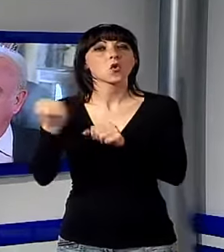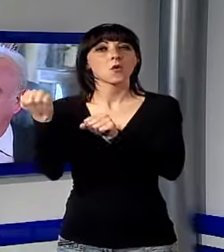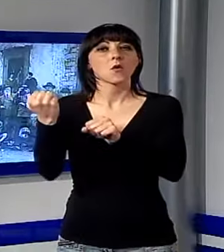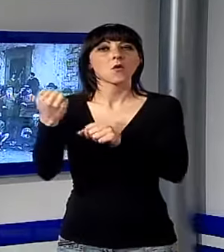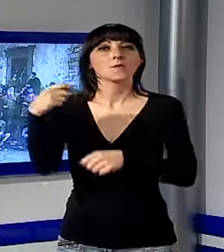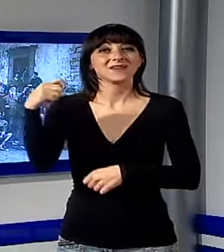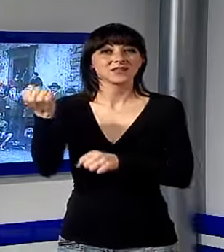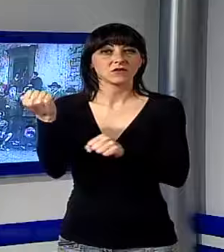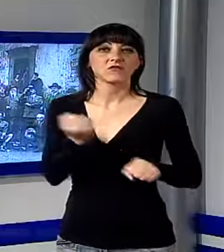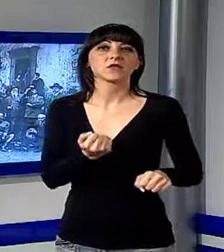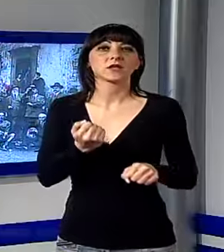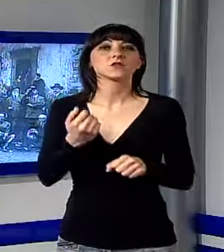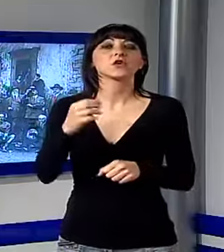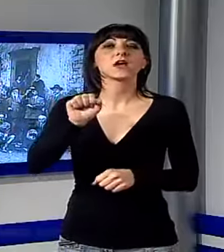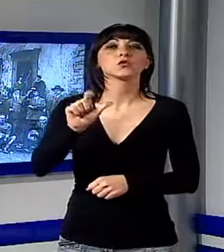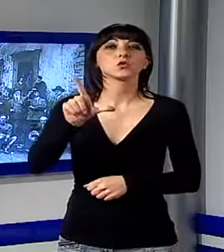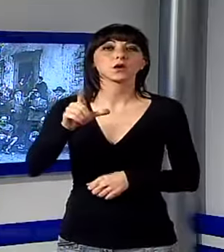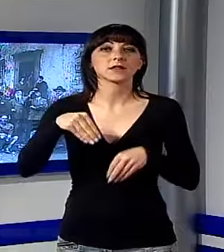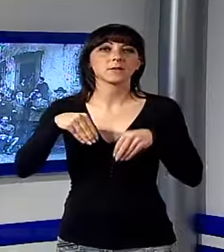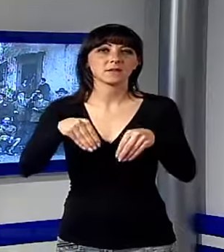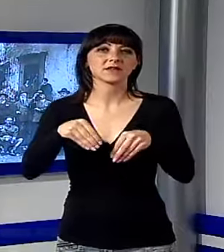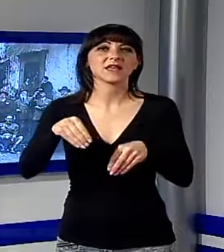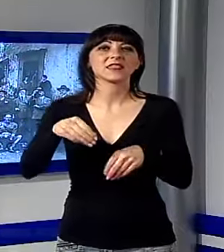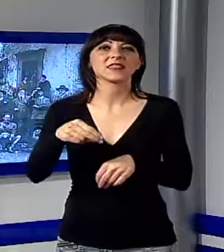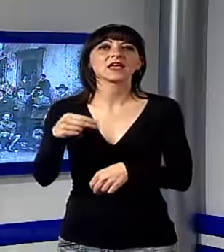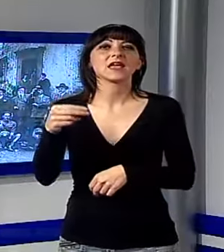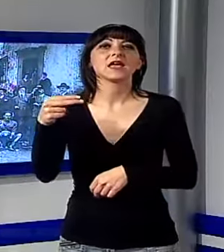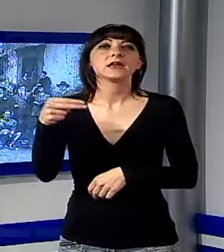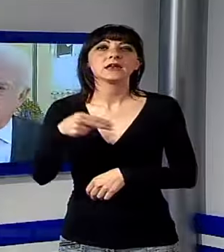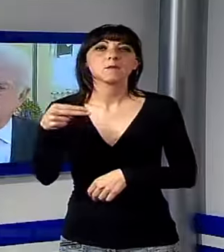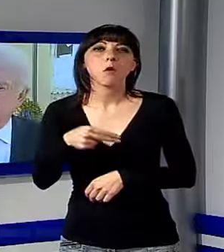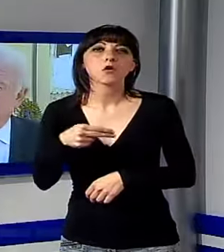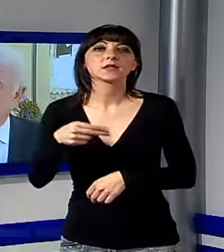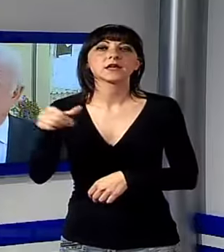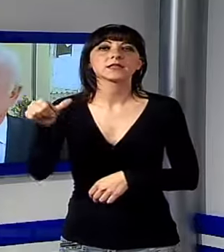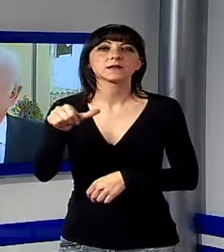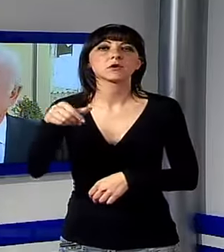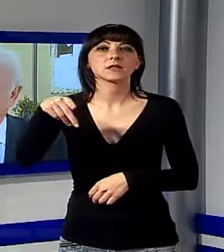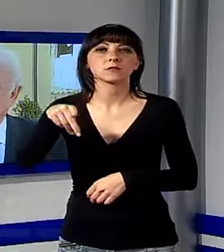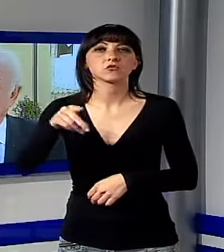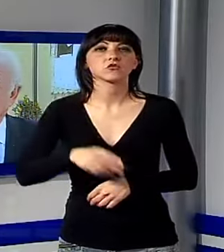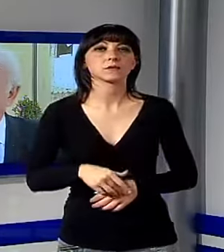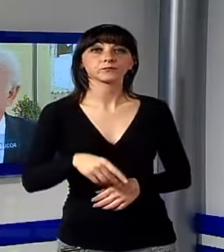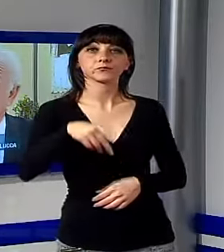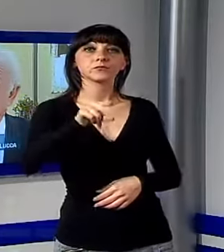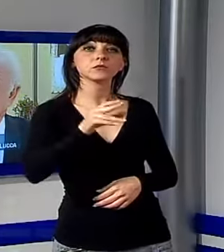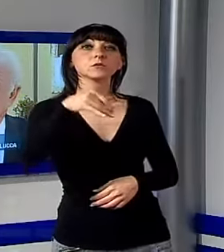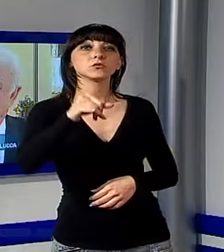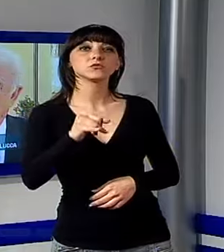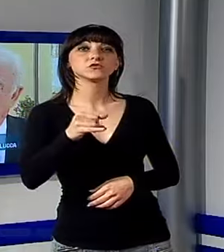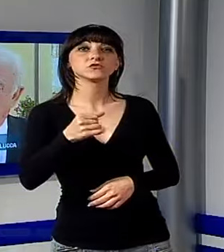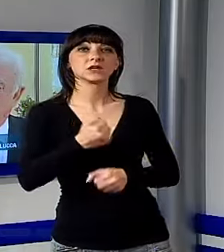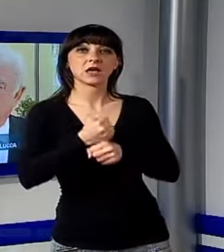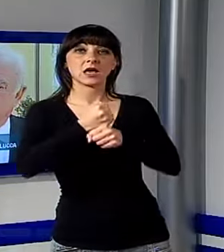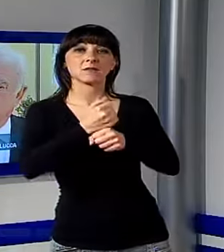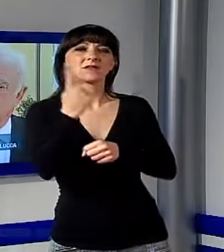Lattanzi, alla presenza della nipote del maestro, Simonetta Puccini. Puccini rappresenta per Lucca tutto quello che sappiamo.